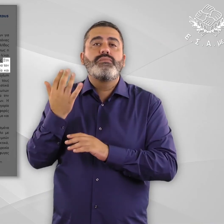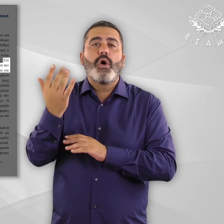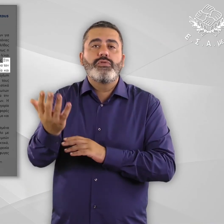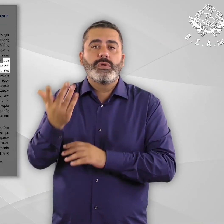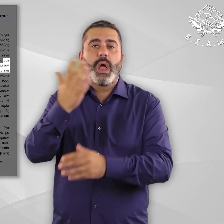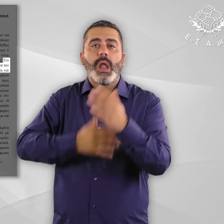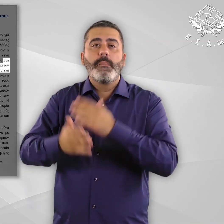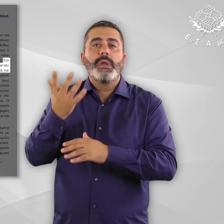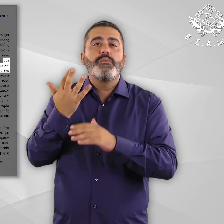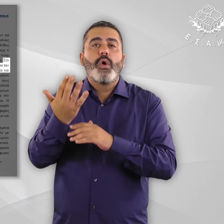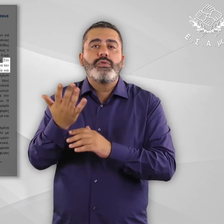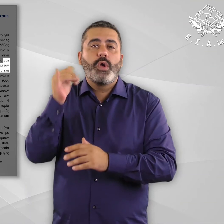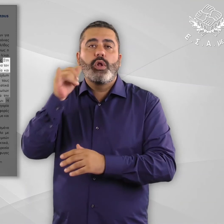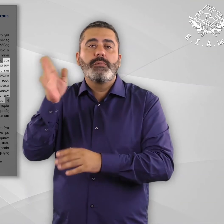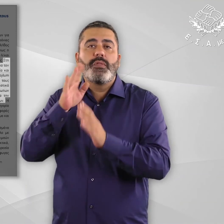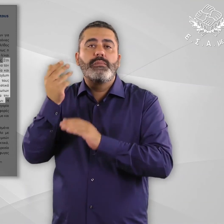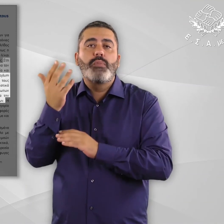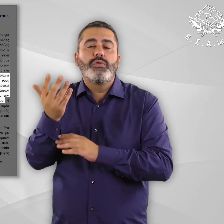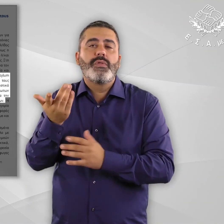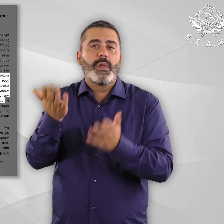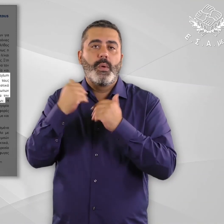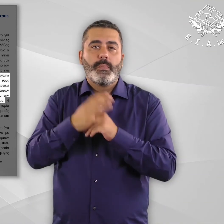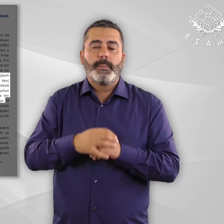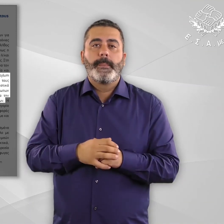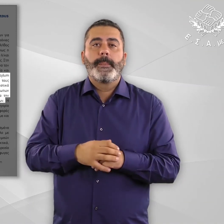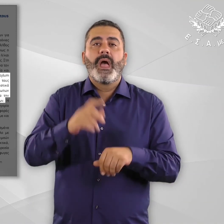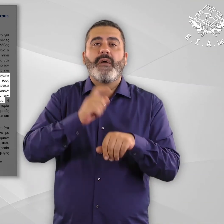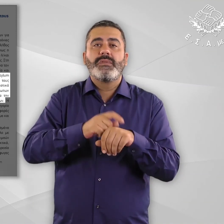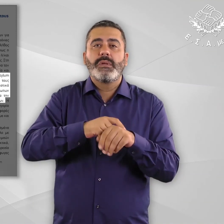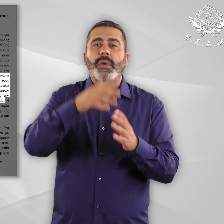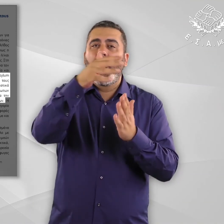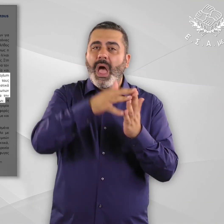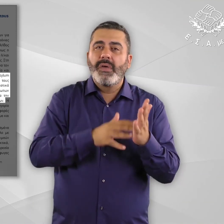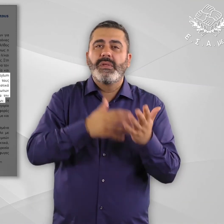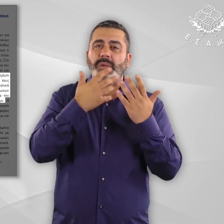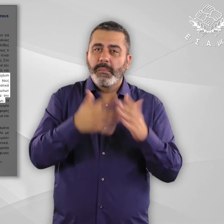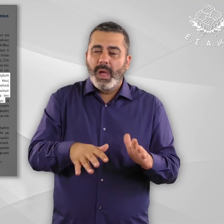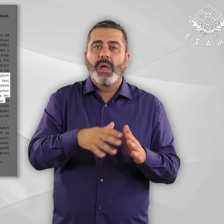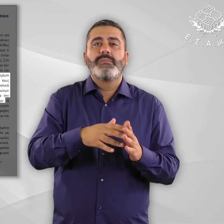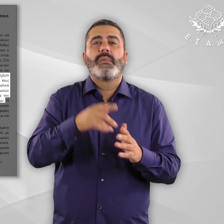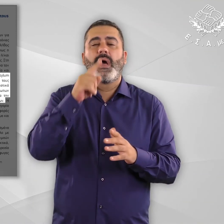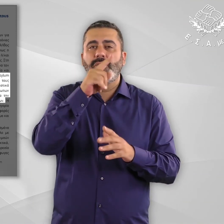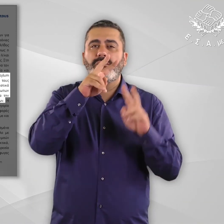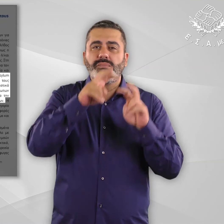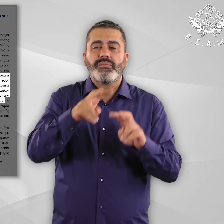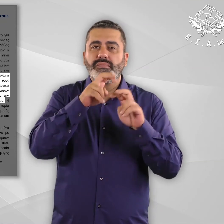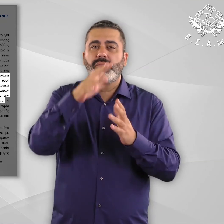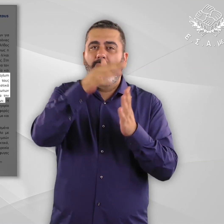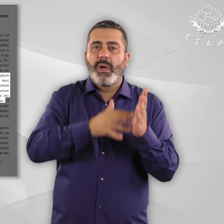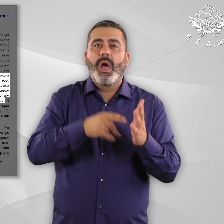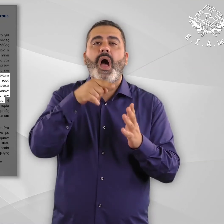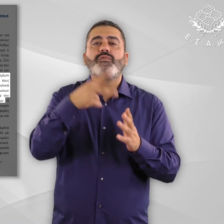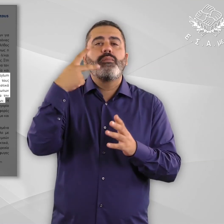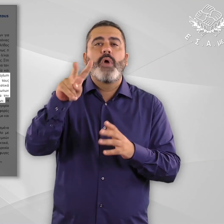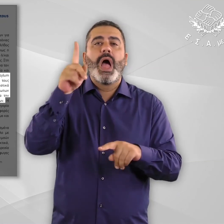άσυλο με αναπηρία και χρόνιες παθήσεις. Σύμφωνα με την έκθεση AIDA, Asylum Information Database,